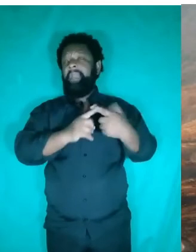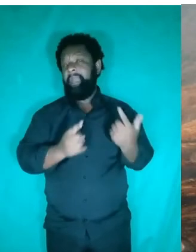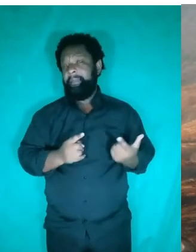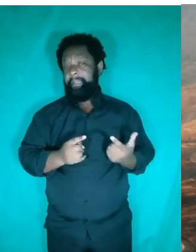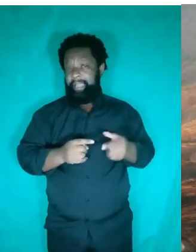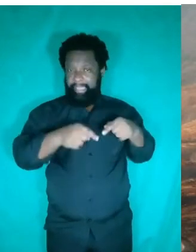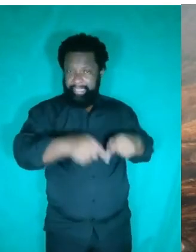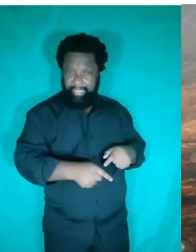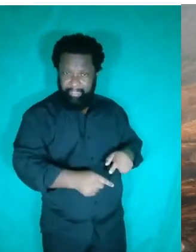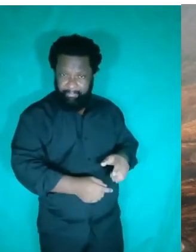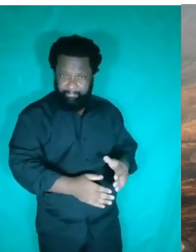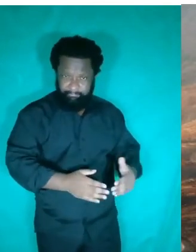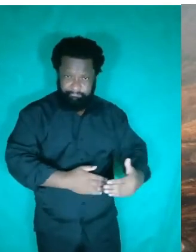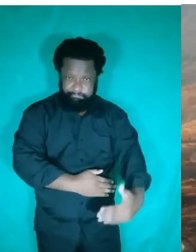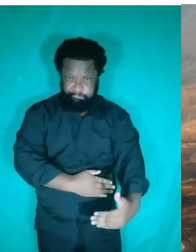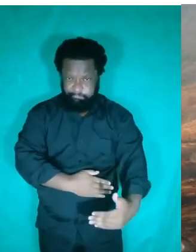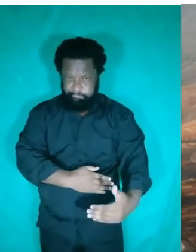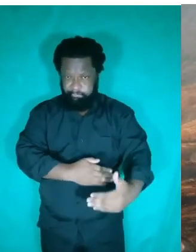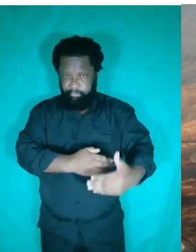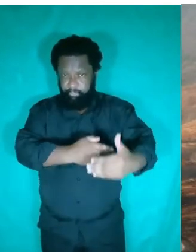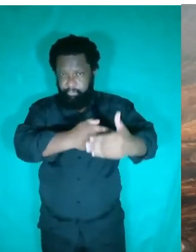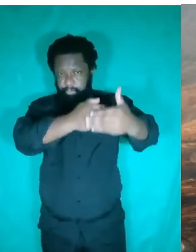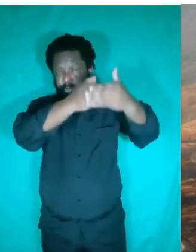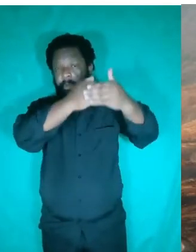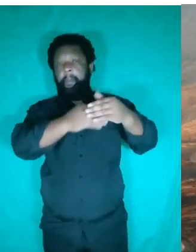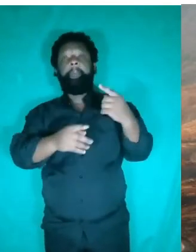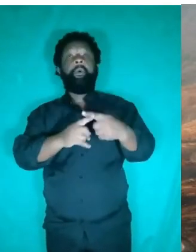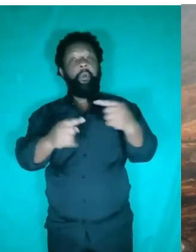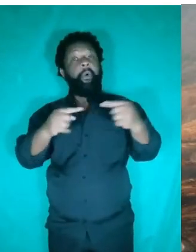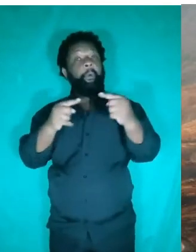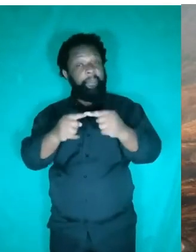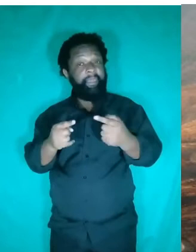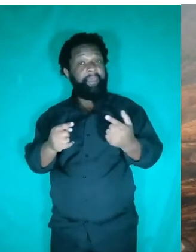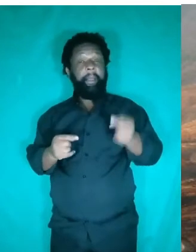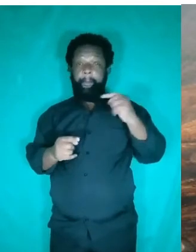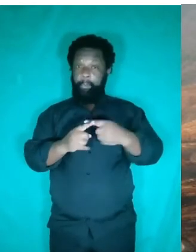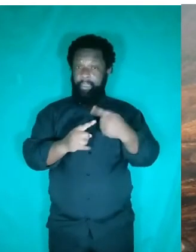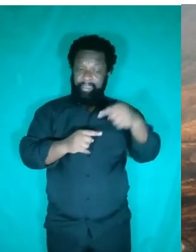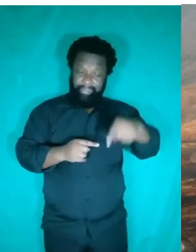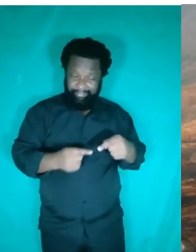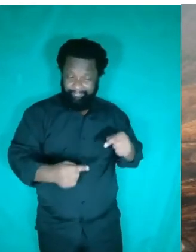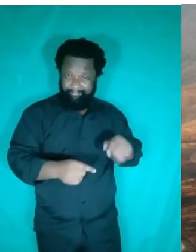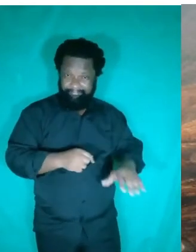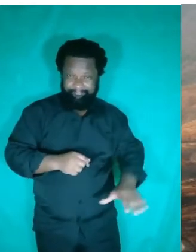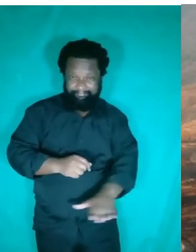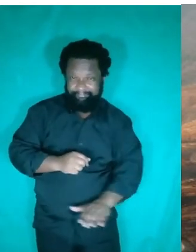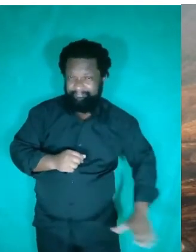E isso tem tudo a ver com o princípio fundamental da hidrostática. Por quê? Porque na base de uma barragem, a pressão